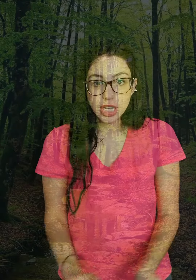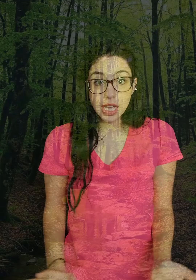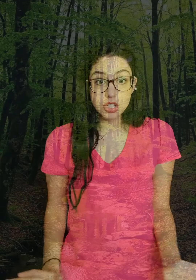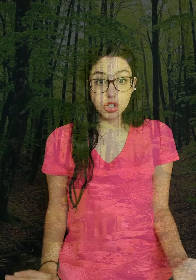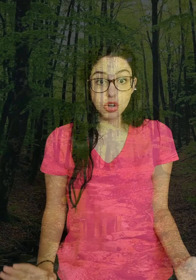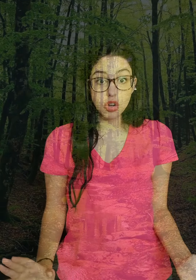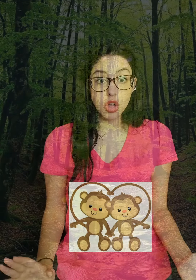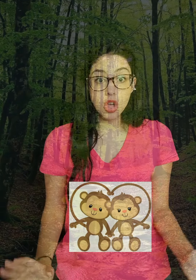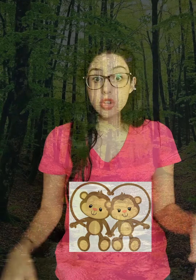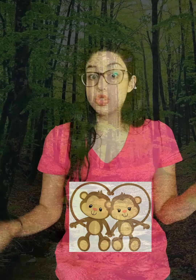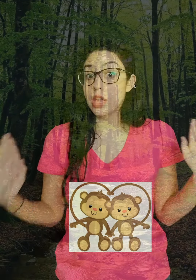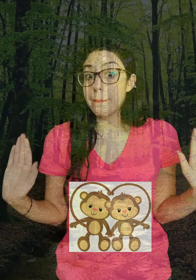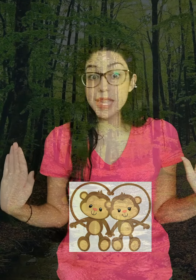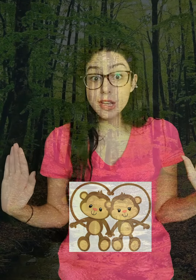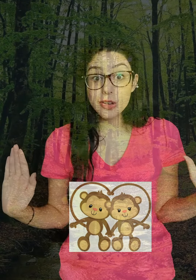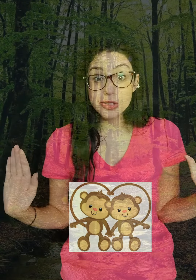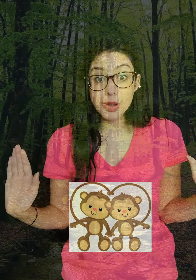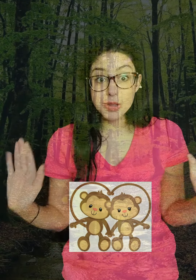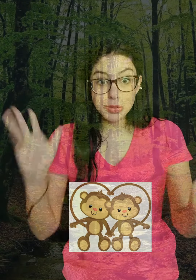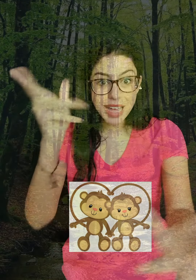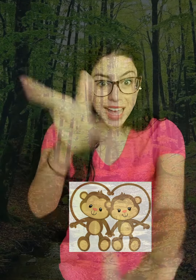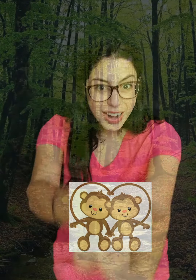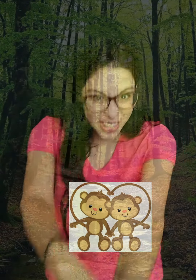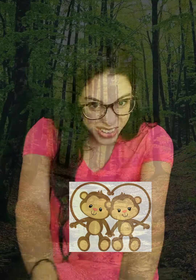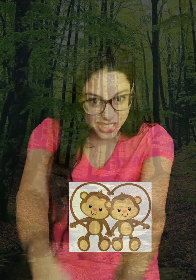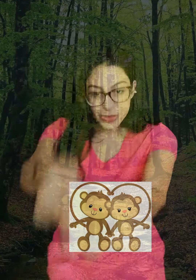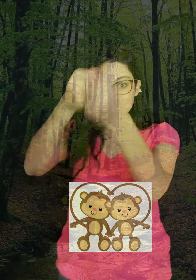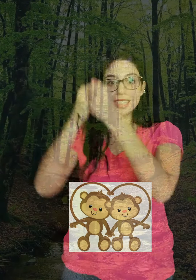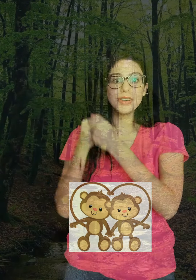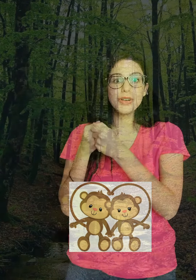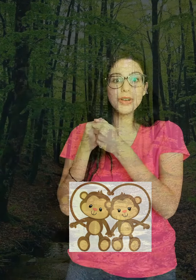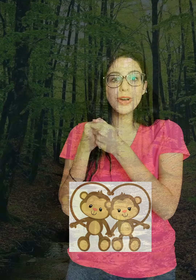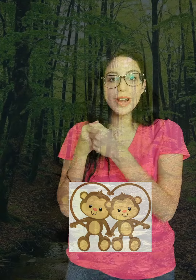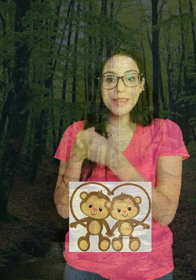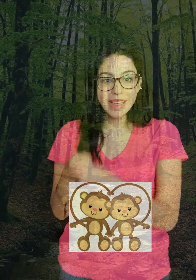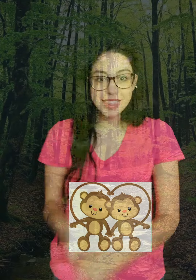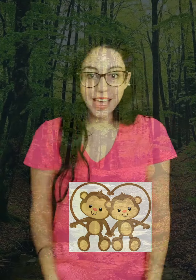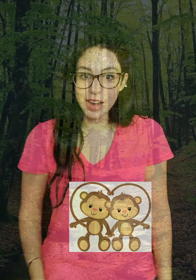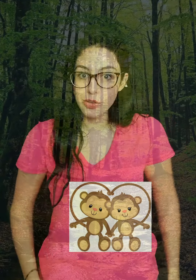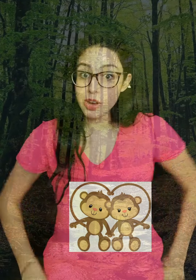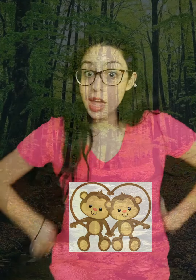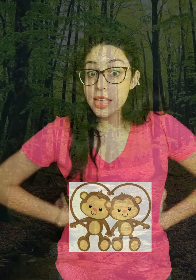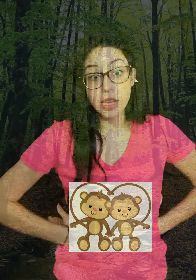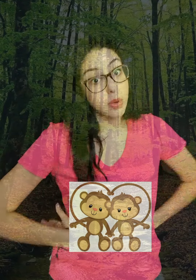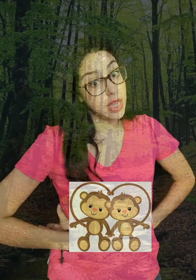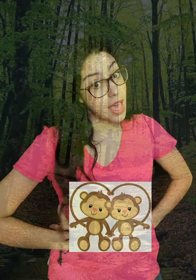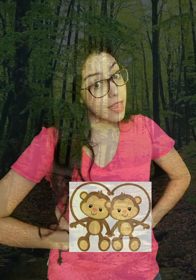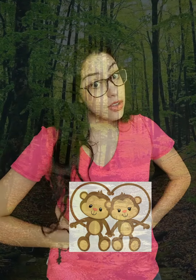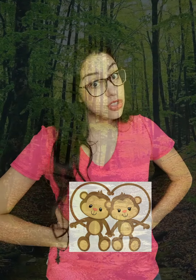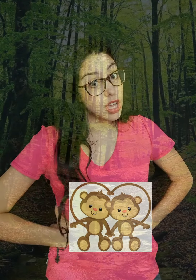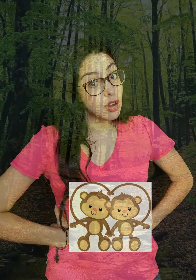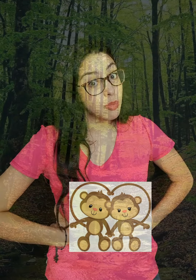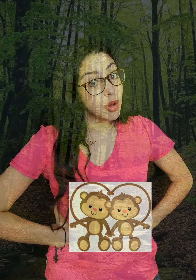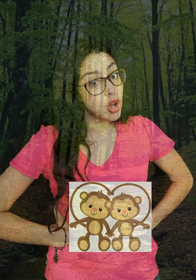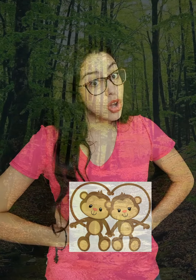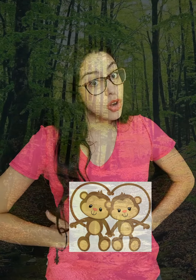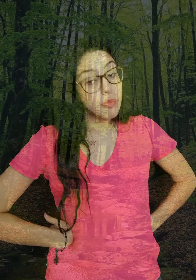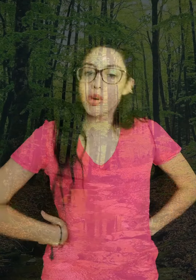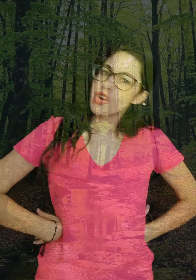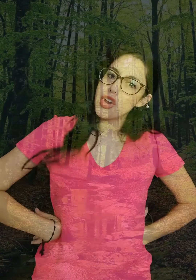cayó. Sus amigos lo ayudaron, de un tiro lo levantaron. De cuidado, Salomón, mono